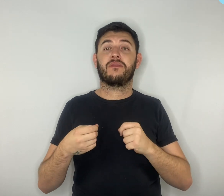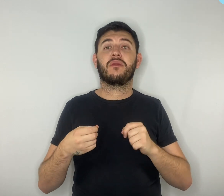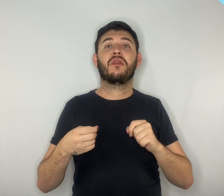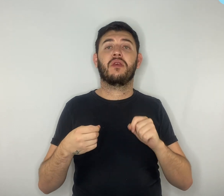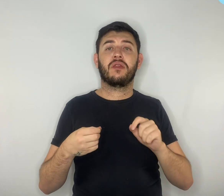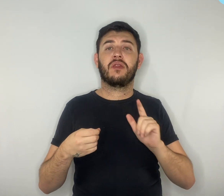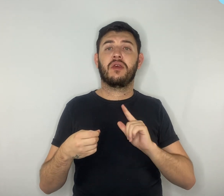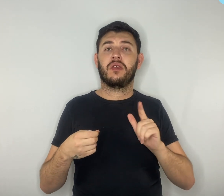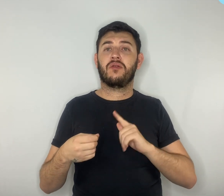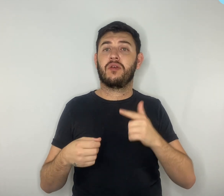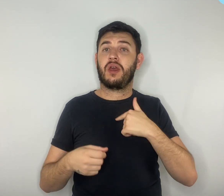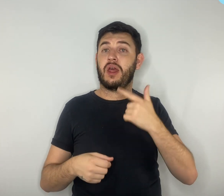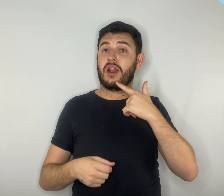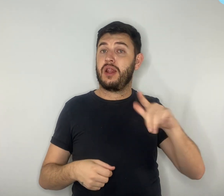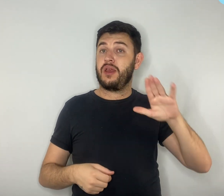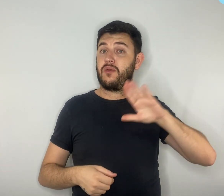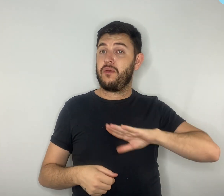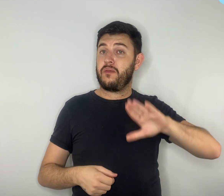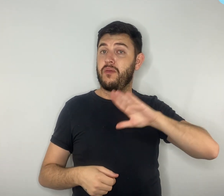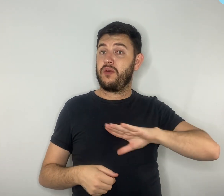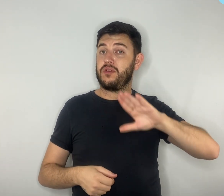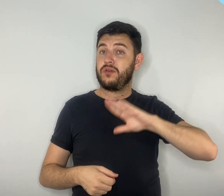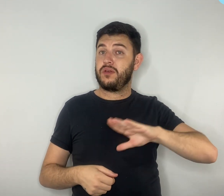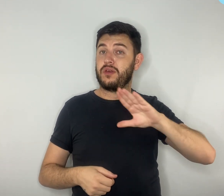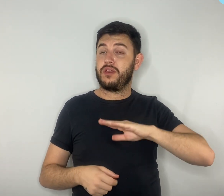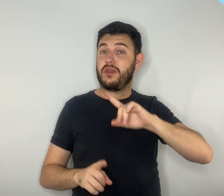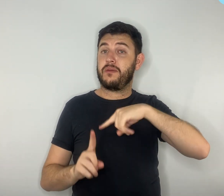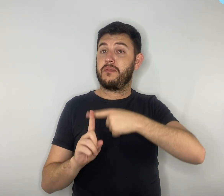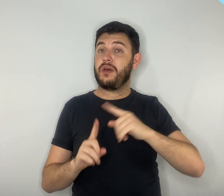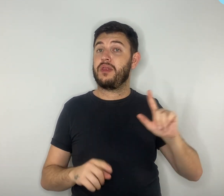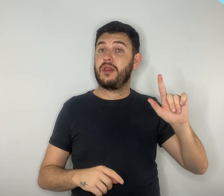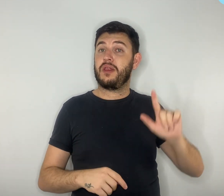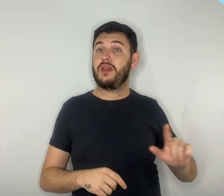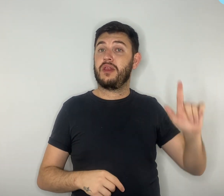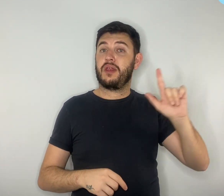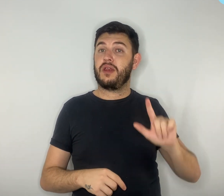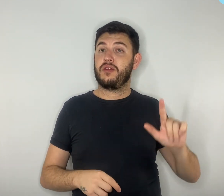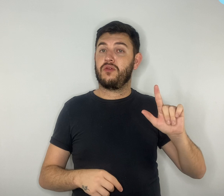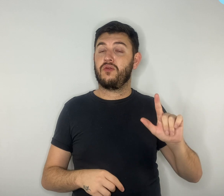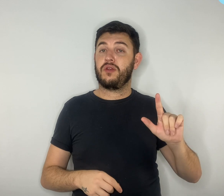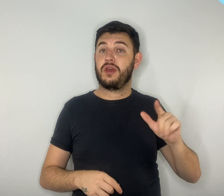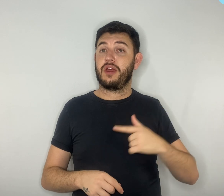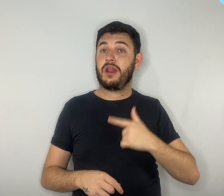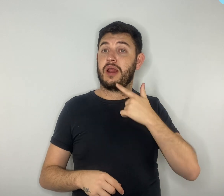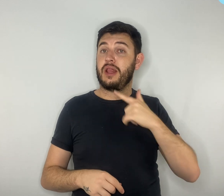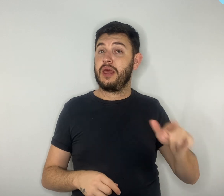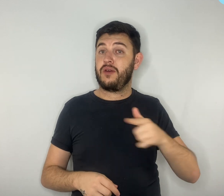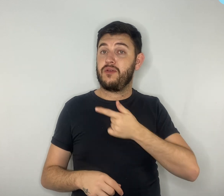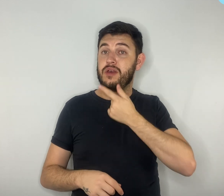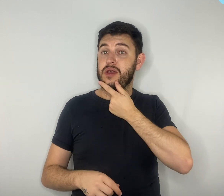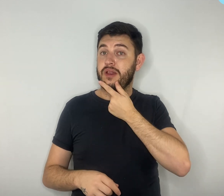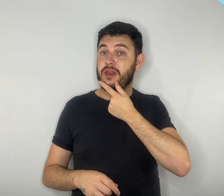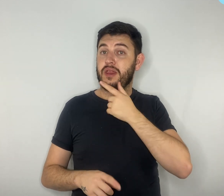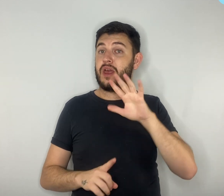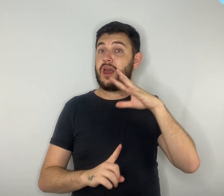língua portuguesa e suas literaturas, língua inglesa, artes e educação física.